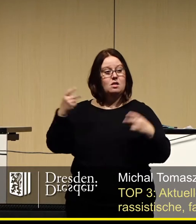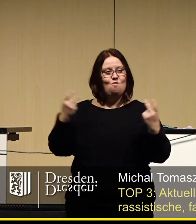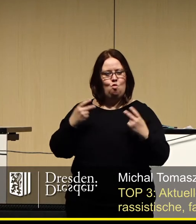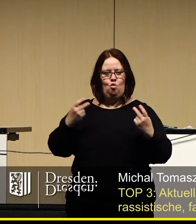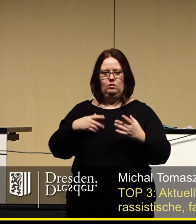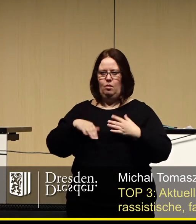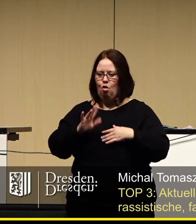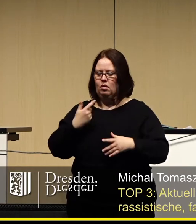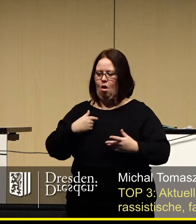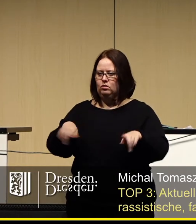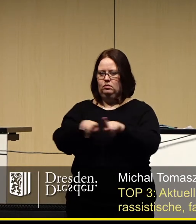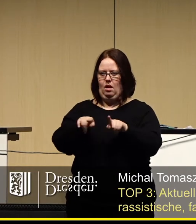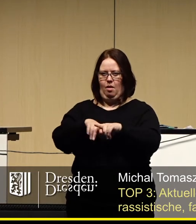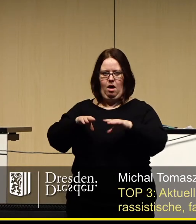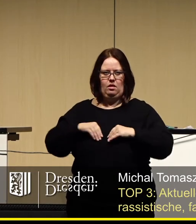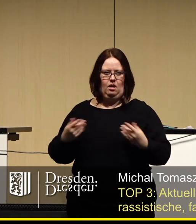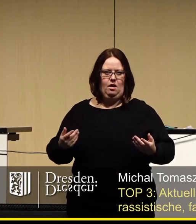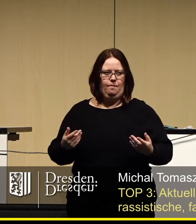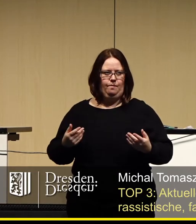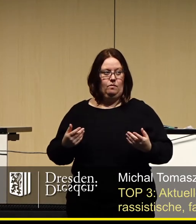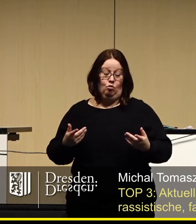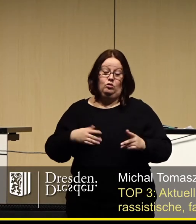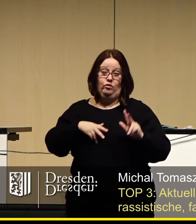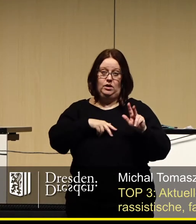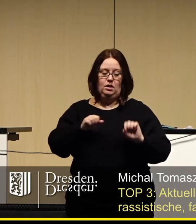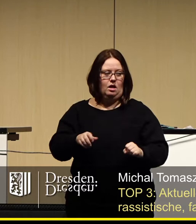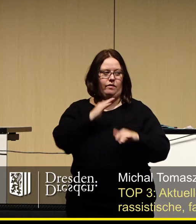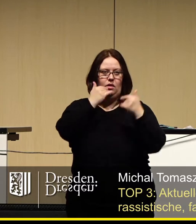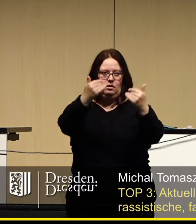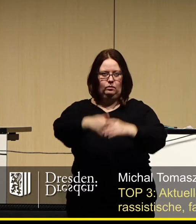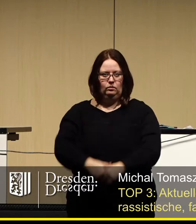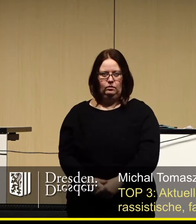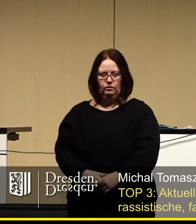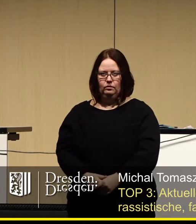Schweigen werden bei uns allen gleichermaßen ankommen. Das kann ich Ihnen versichern. Vielen Dank.